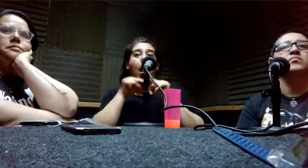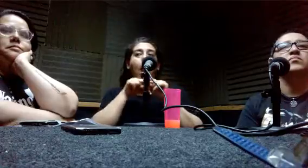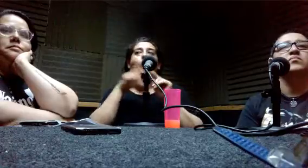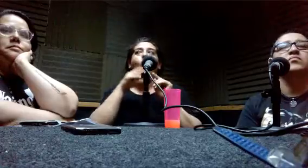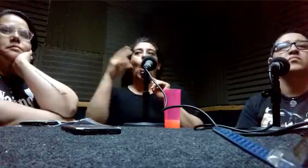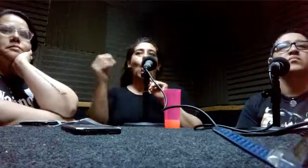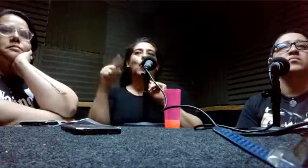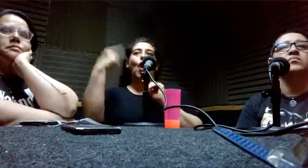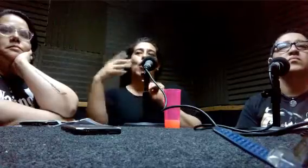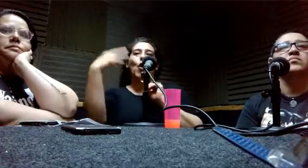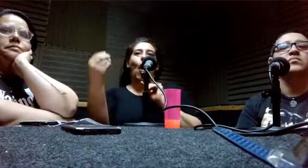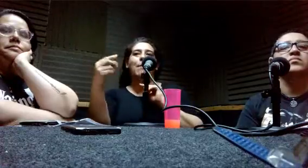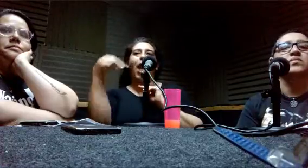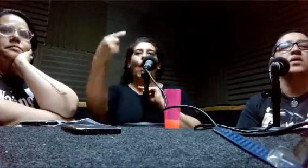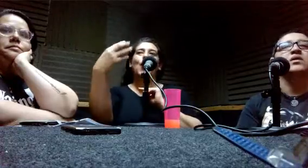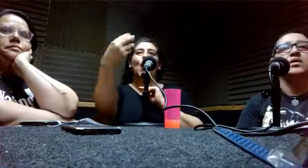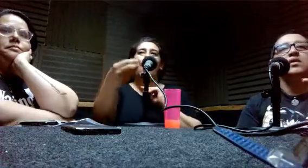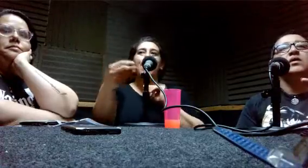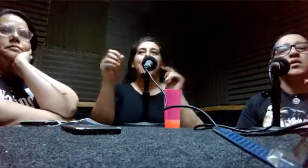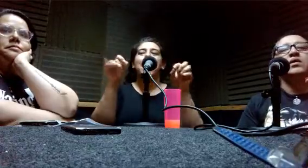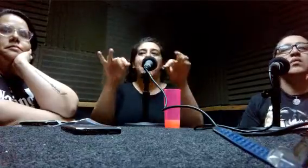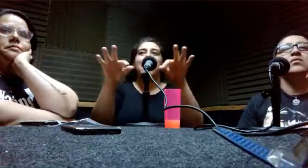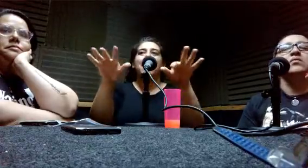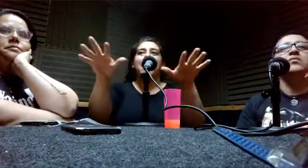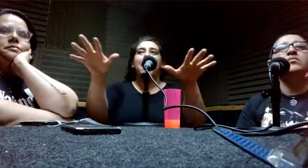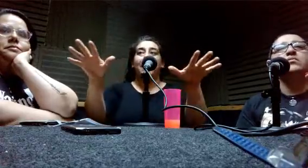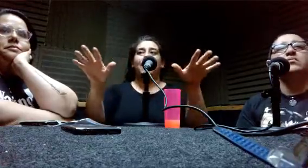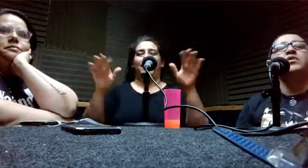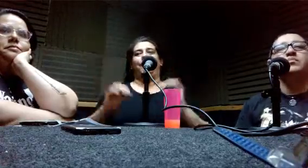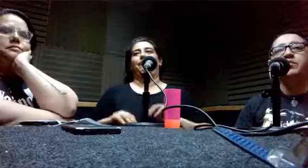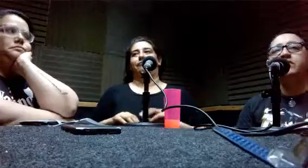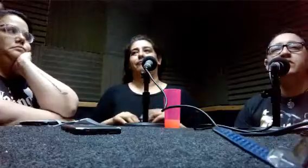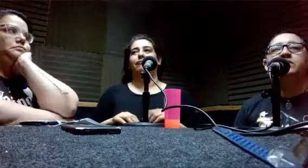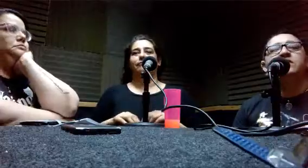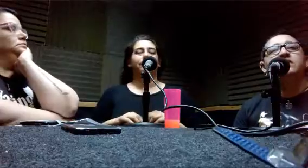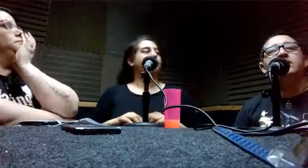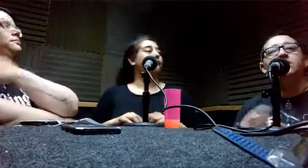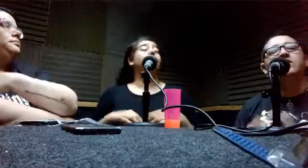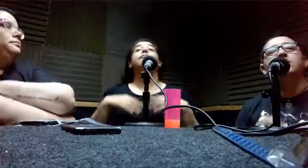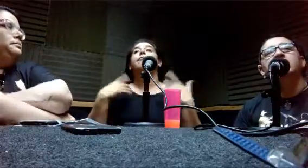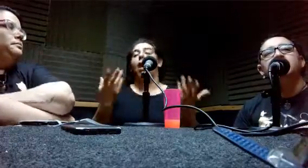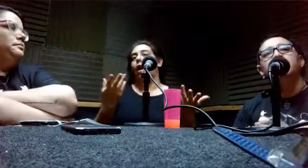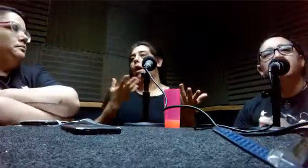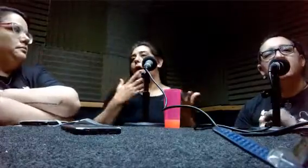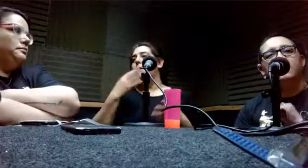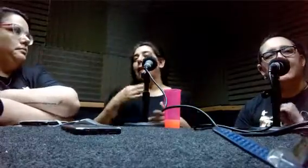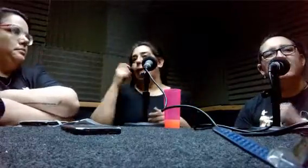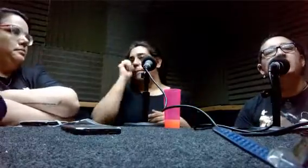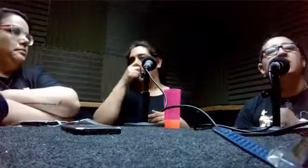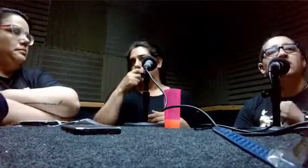lado, es como que de tantas veces que aparece, es decir, ah, bueno, acá. Bueno, por eso también hay que tener en cuenta lo que está diciendo Martín, el tema de la